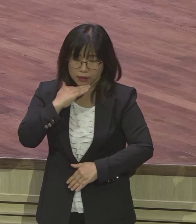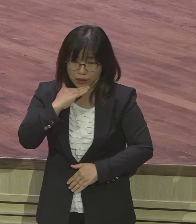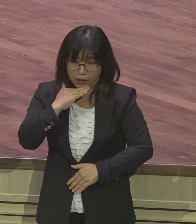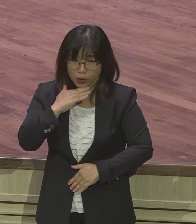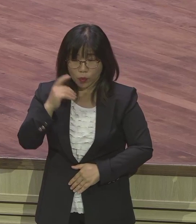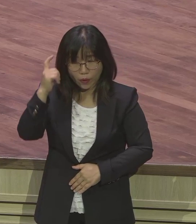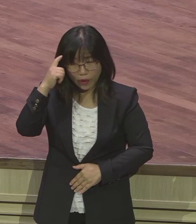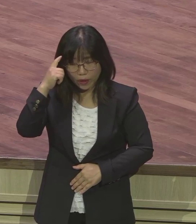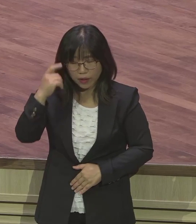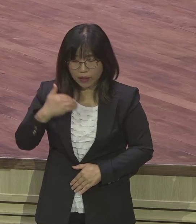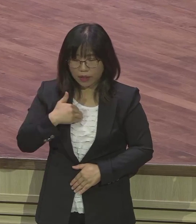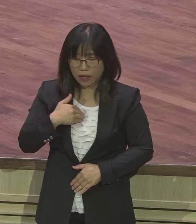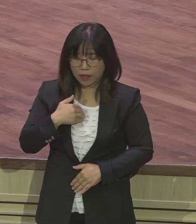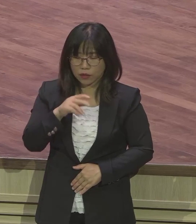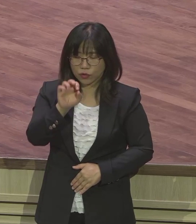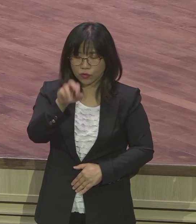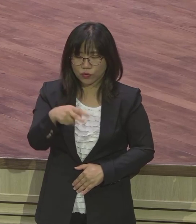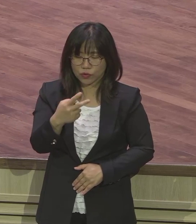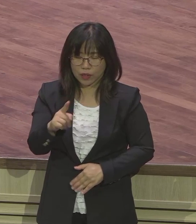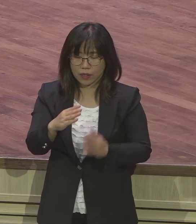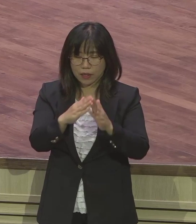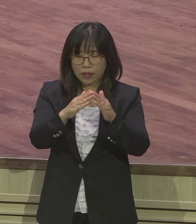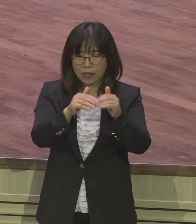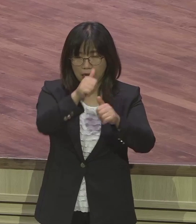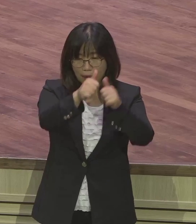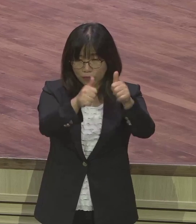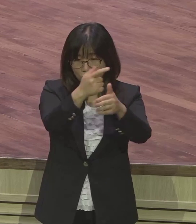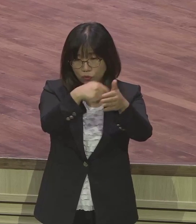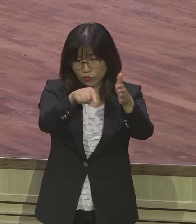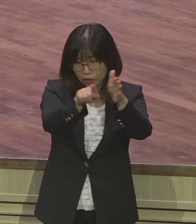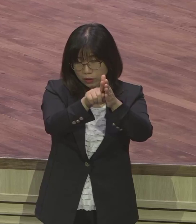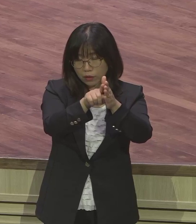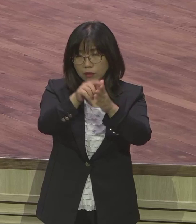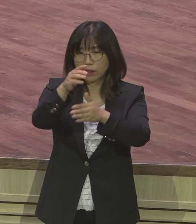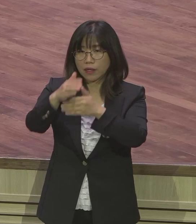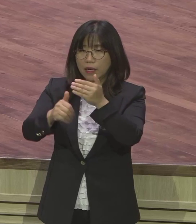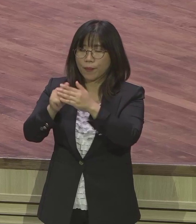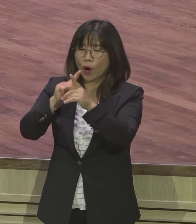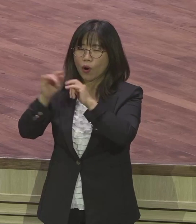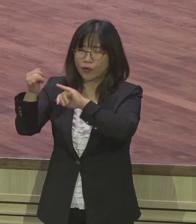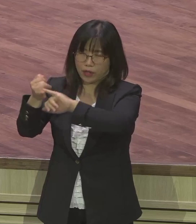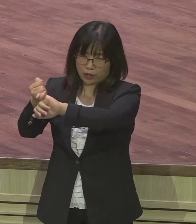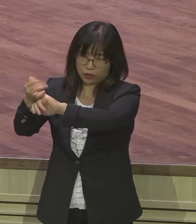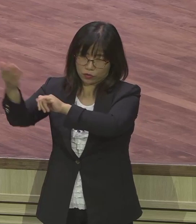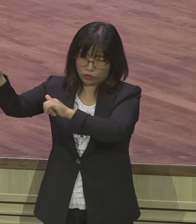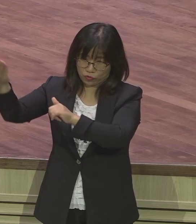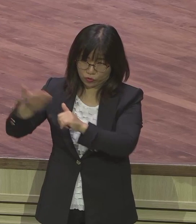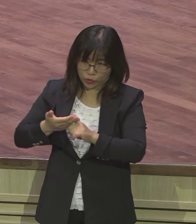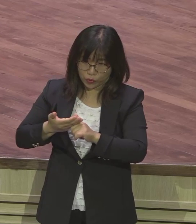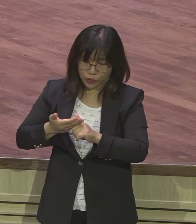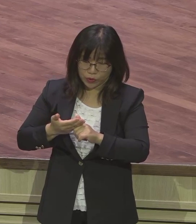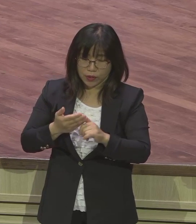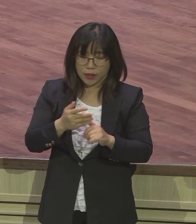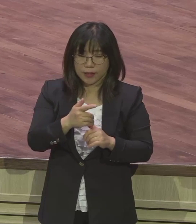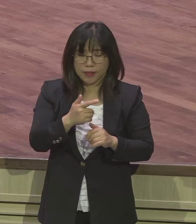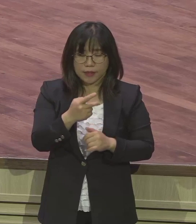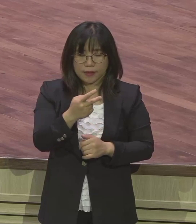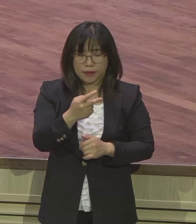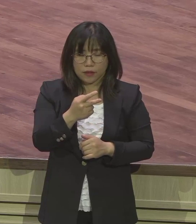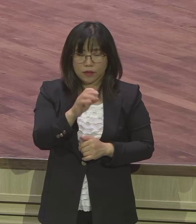이 유다 가문 이 야곱의 가문 이 가문의 시를 받기